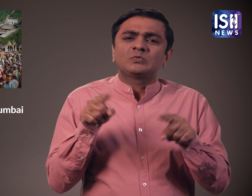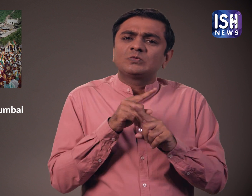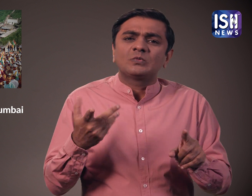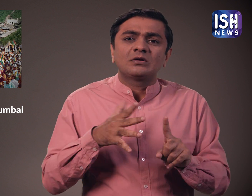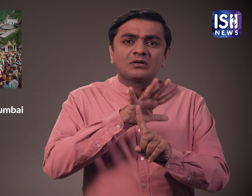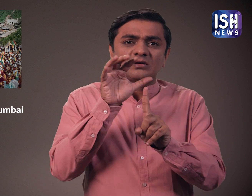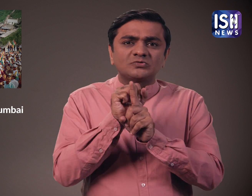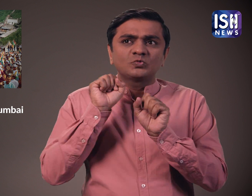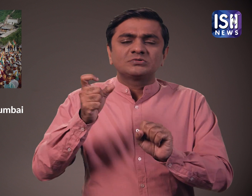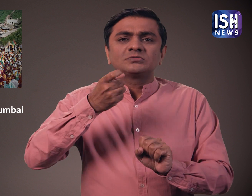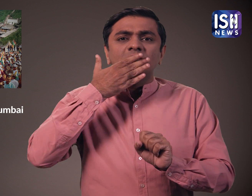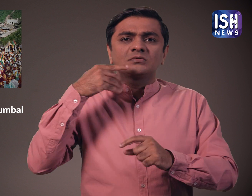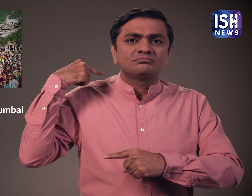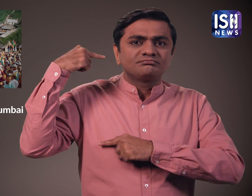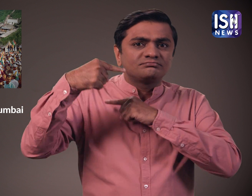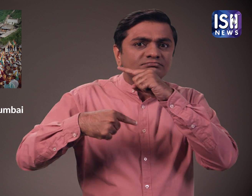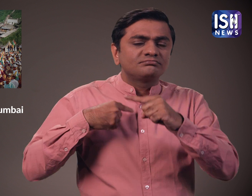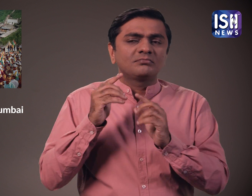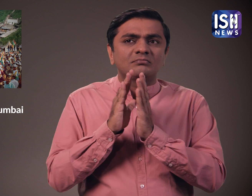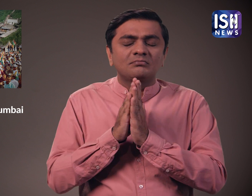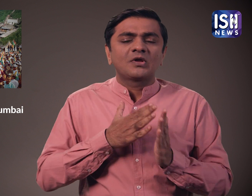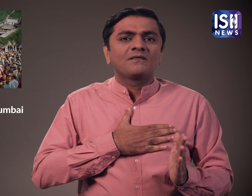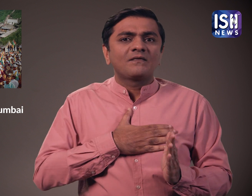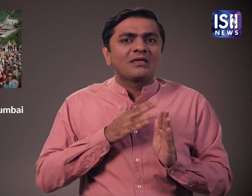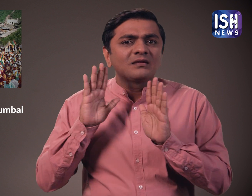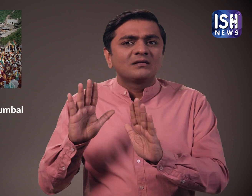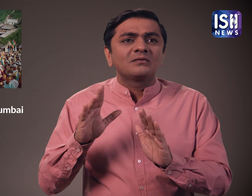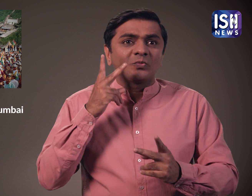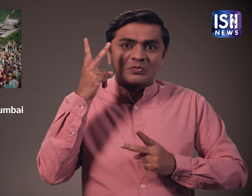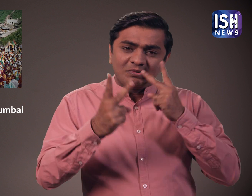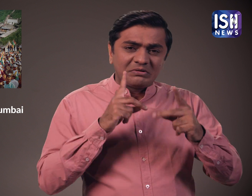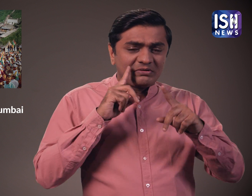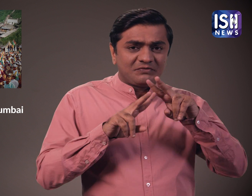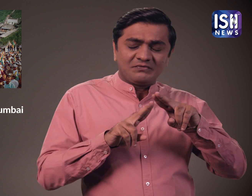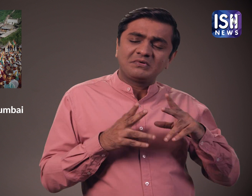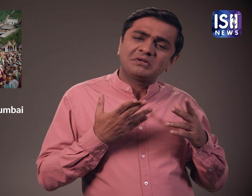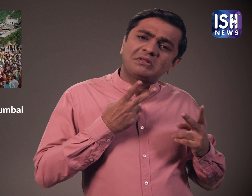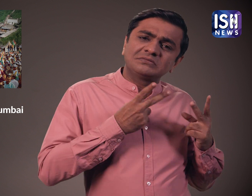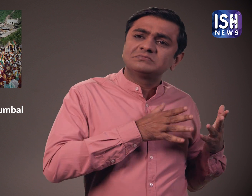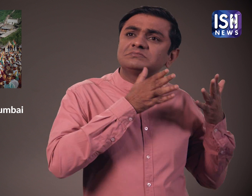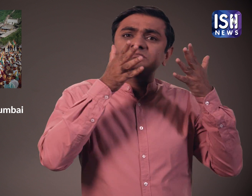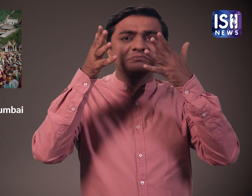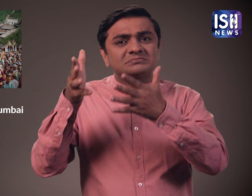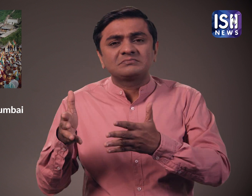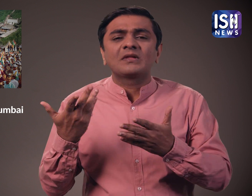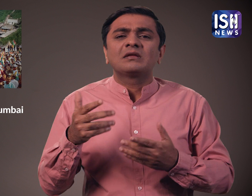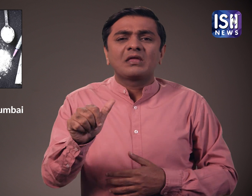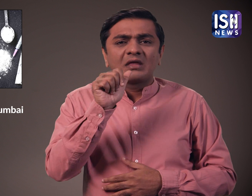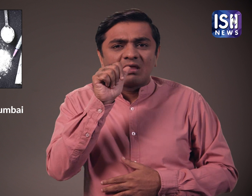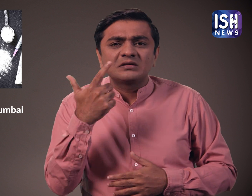उन्होंने कहा कि मंदिर की पवित्रता की रक्षा के लिए यह जरूरी है। इसे परेटन सल बनाने से शेत्रम